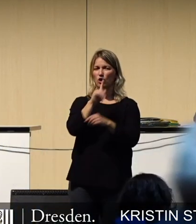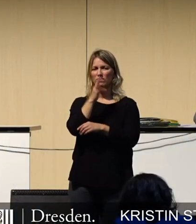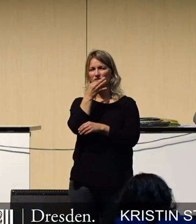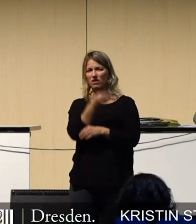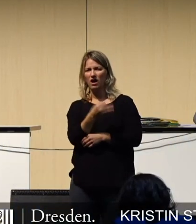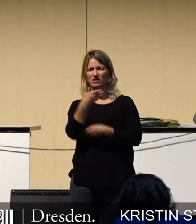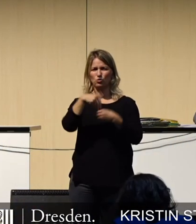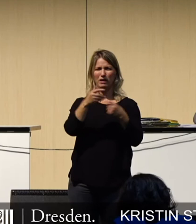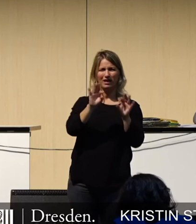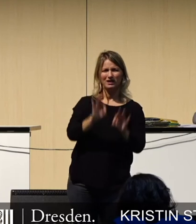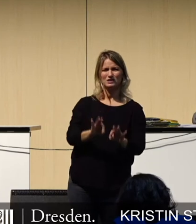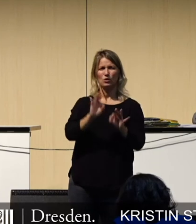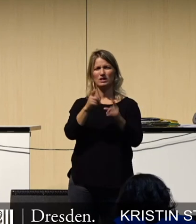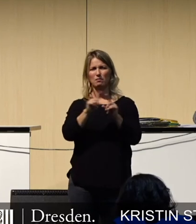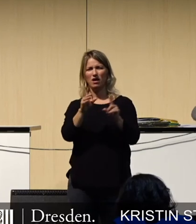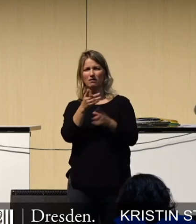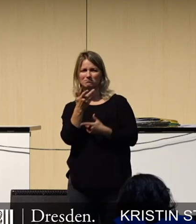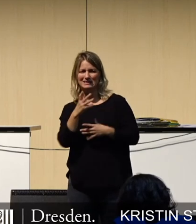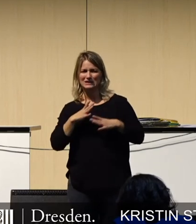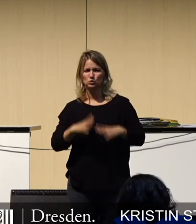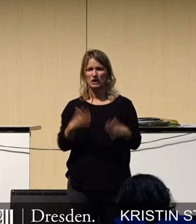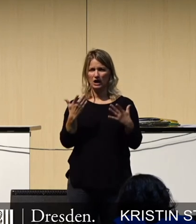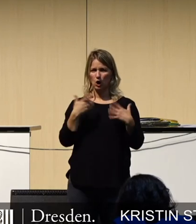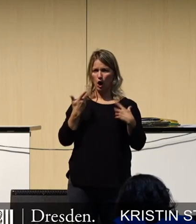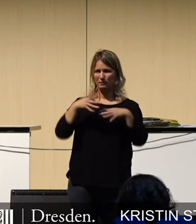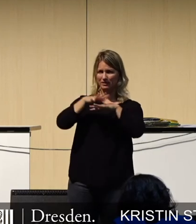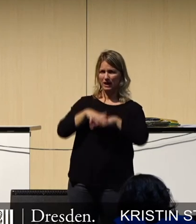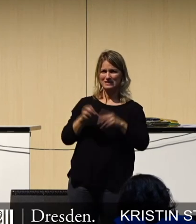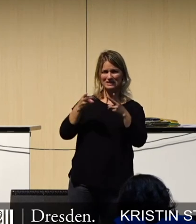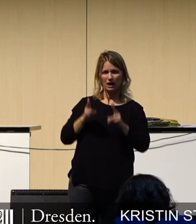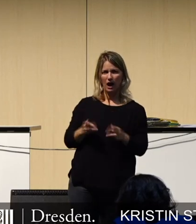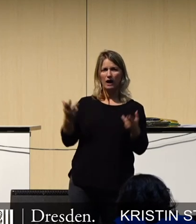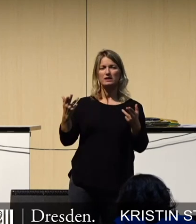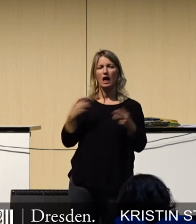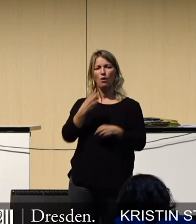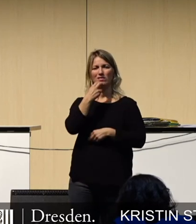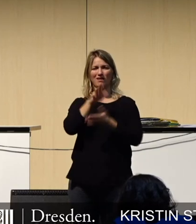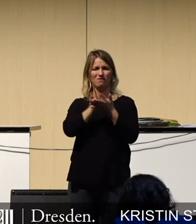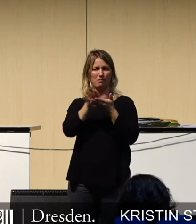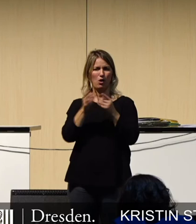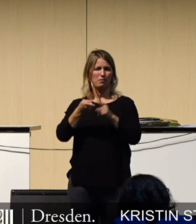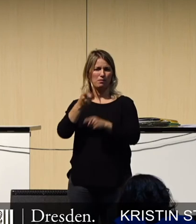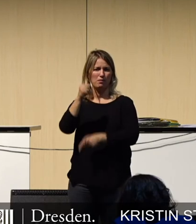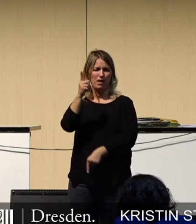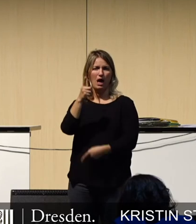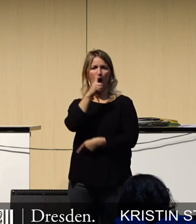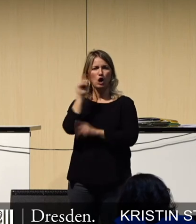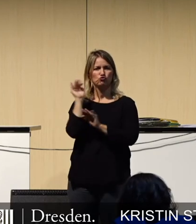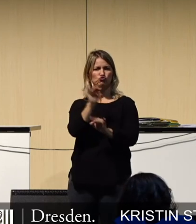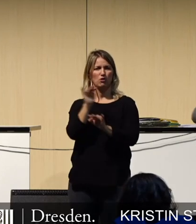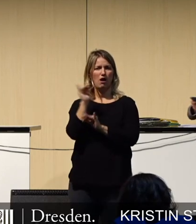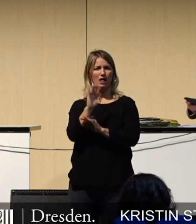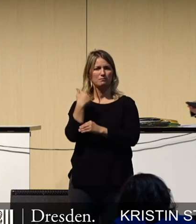Risiken, Gesundheit, Sicherheit unserer Netze und auch die Steigerung des Energieverbrauchs sowie die Strahlenbelastung von